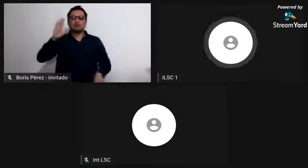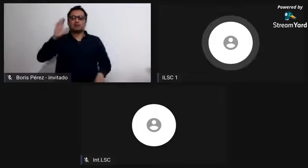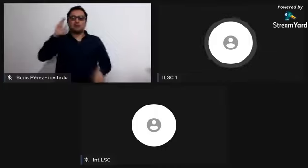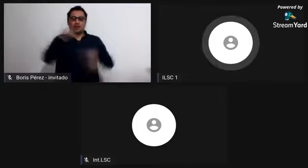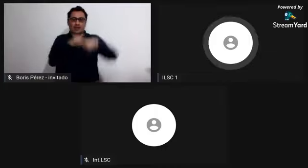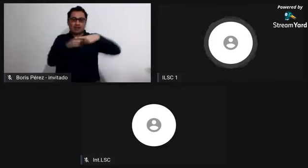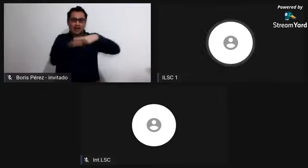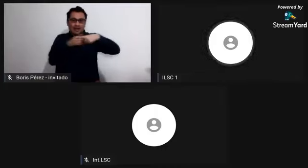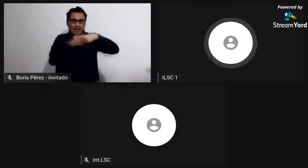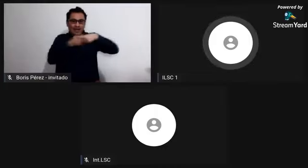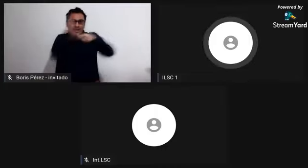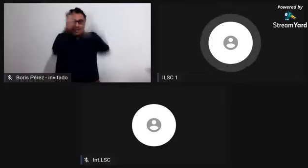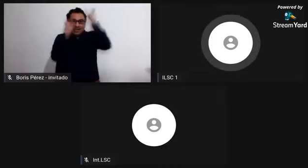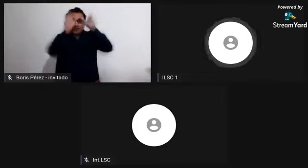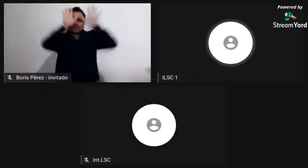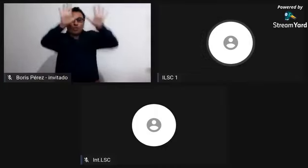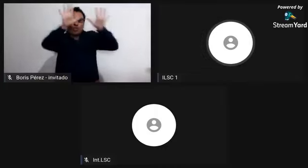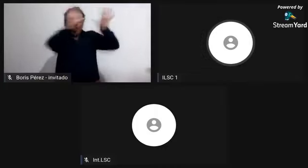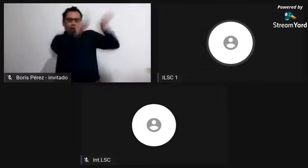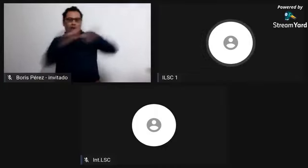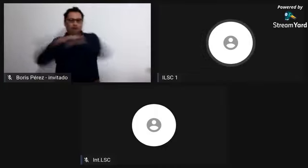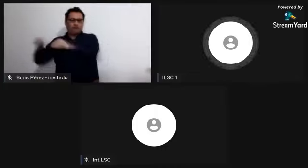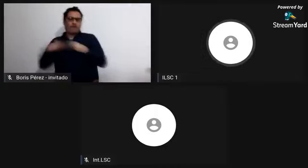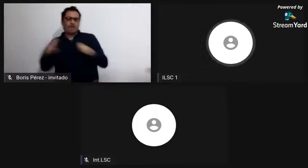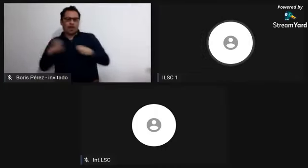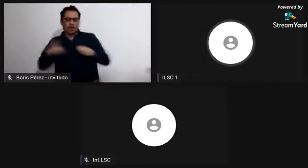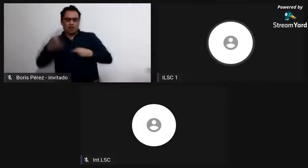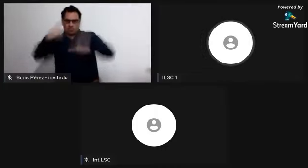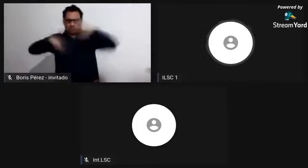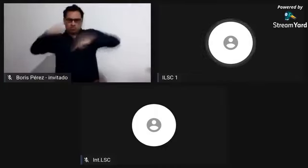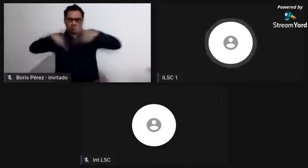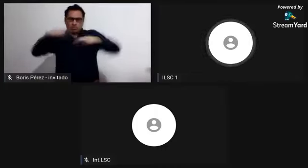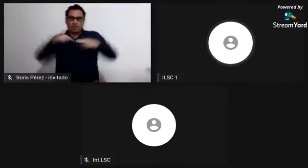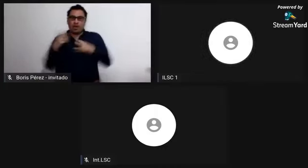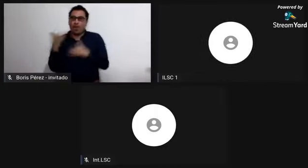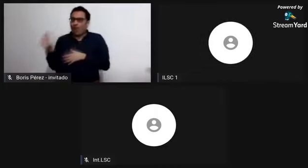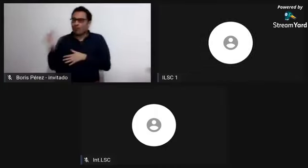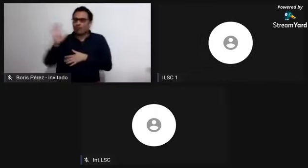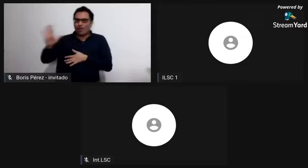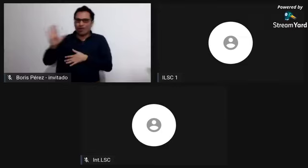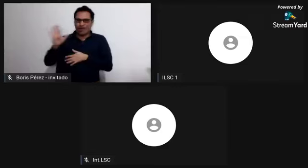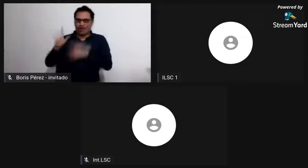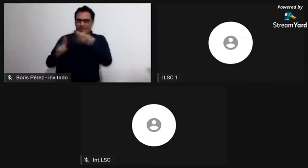bajo esa colonización que intentaron hacer en estas islas.